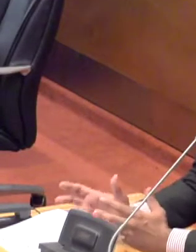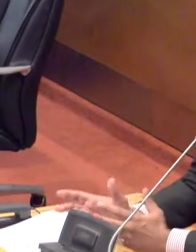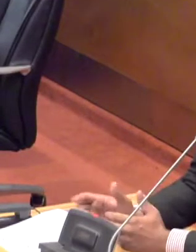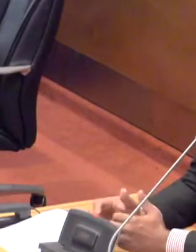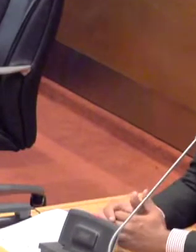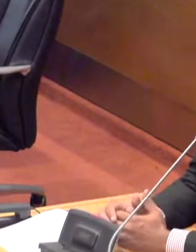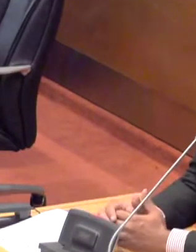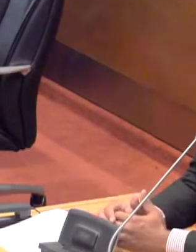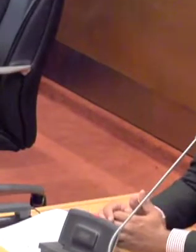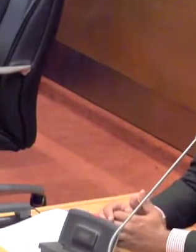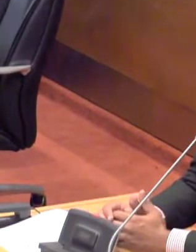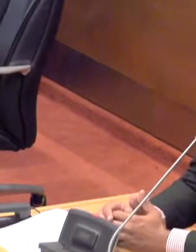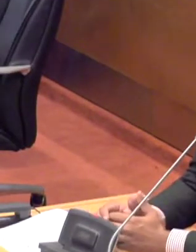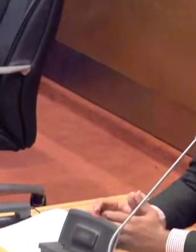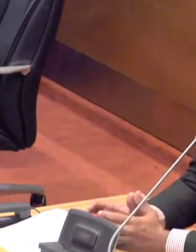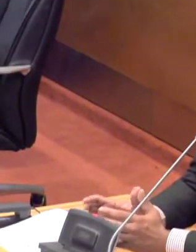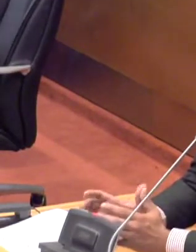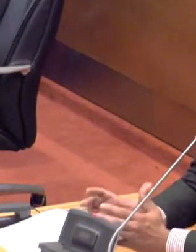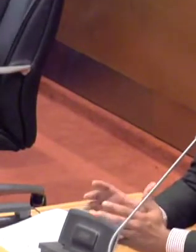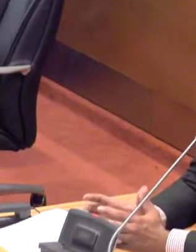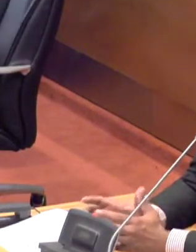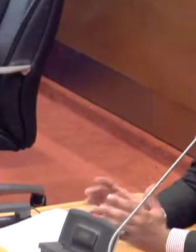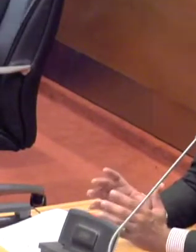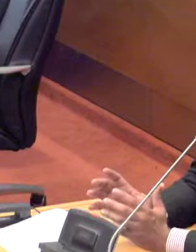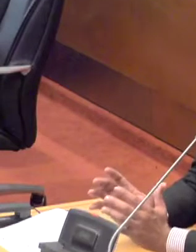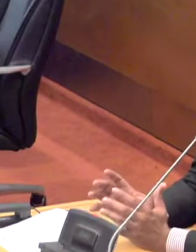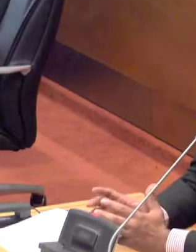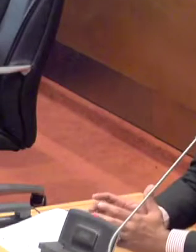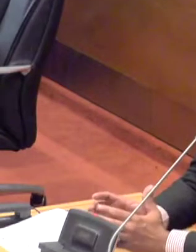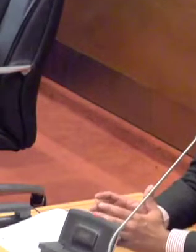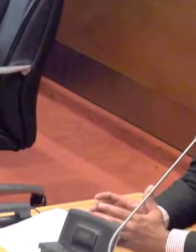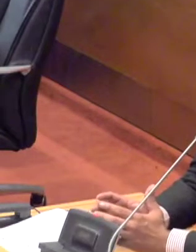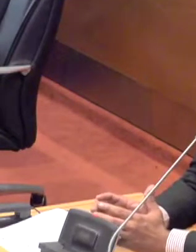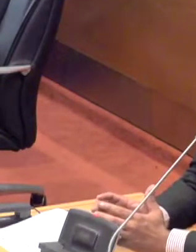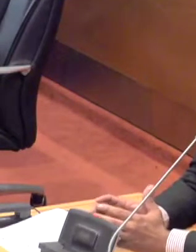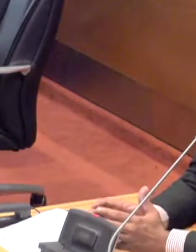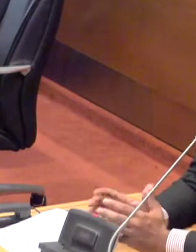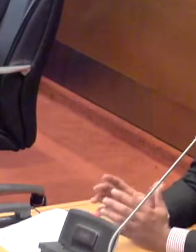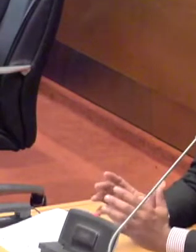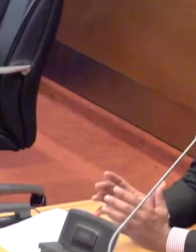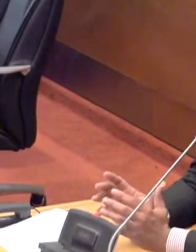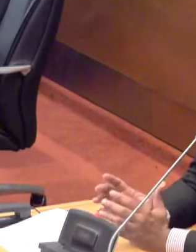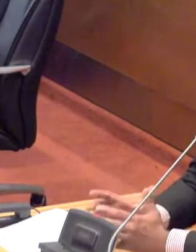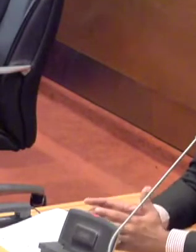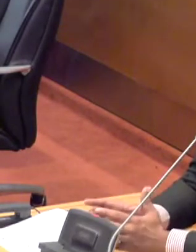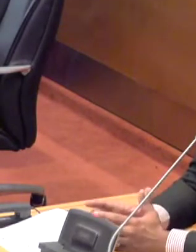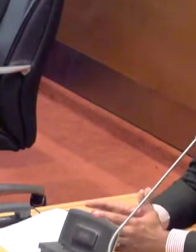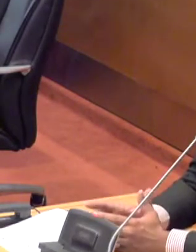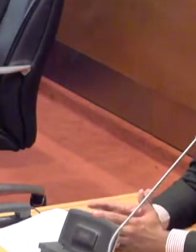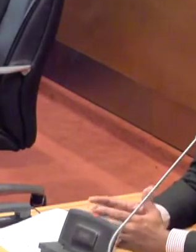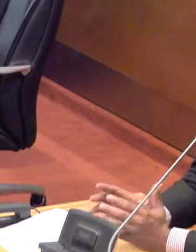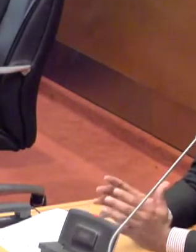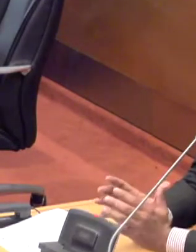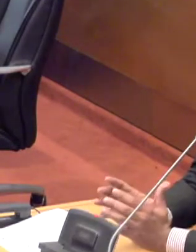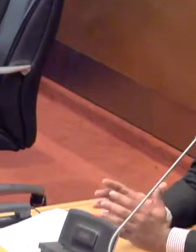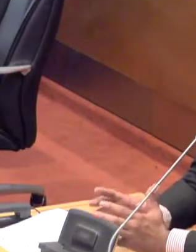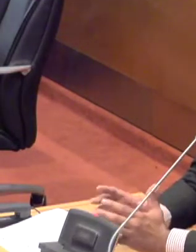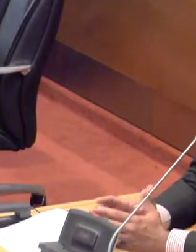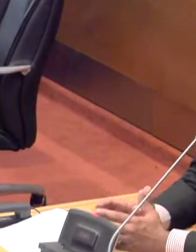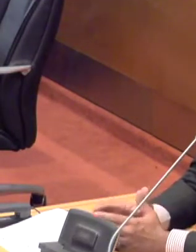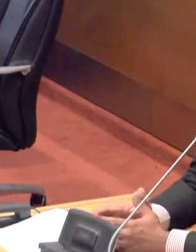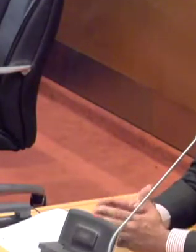determina este resultado é fruto exclusivo do seu trabalho na Assembleia Legislativa, do seu